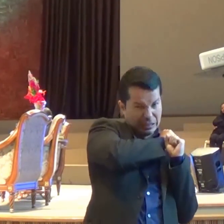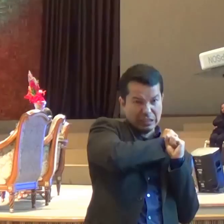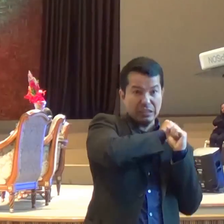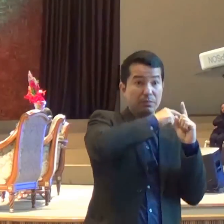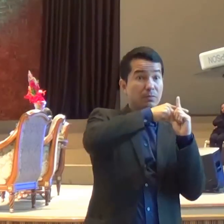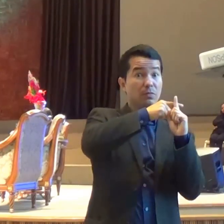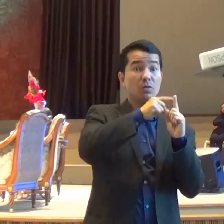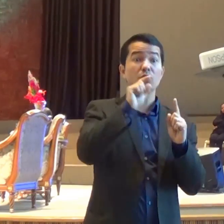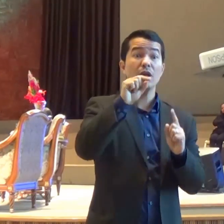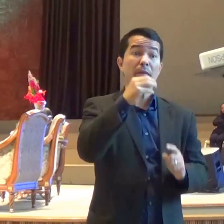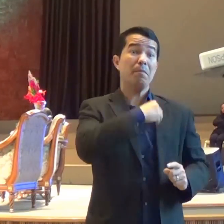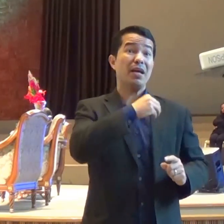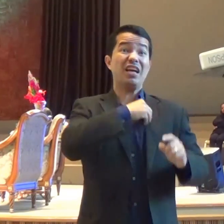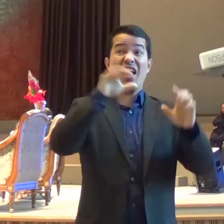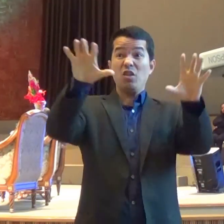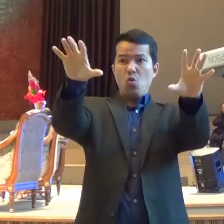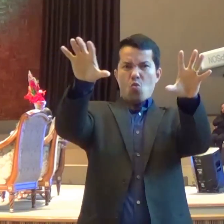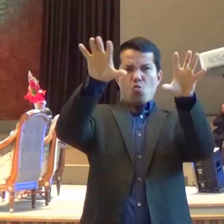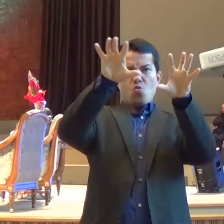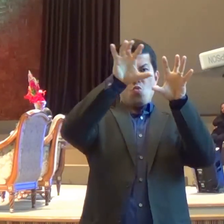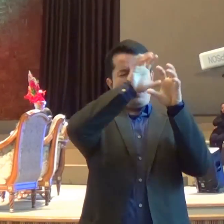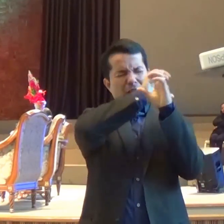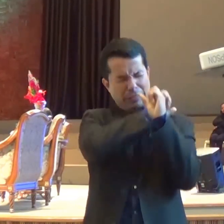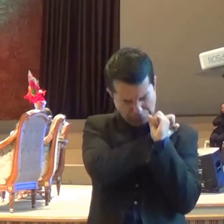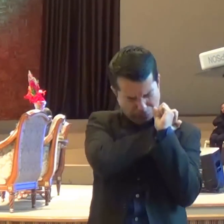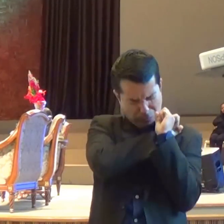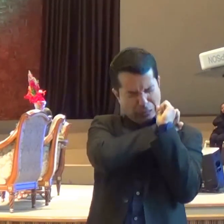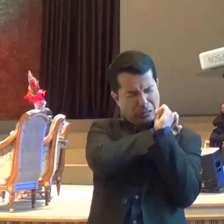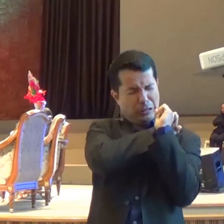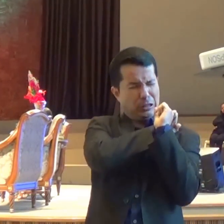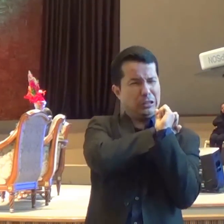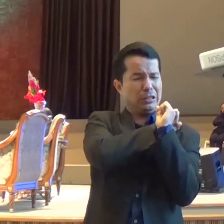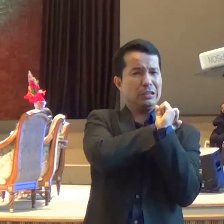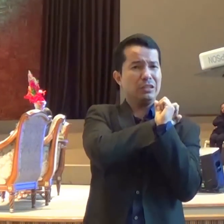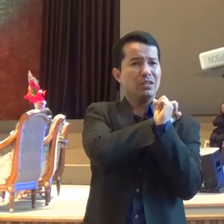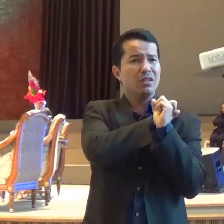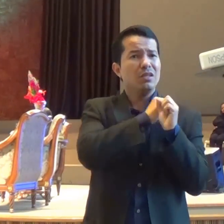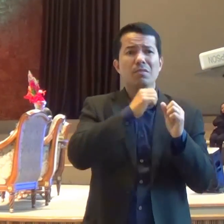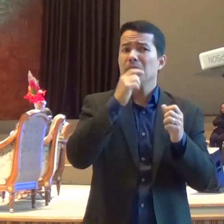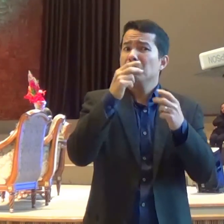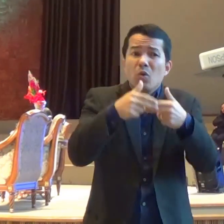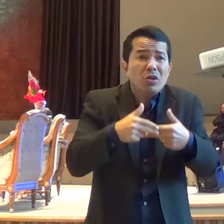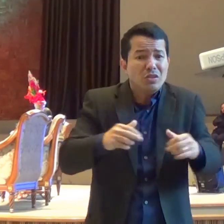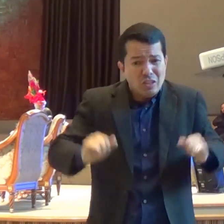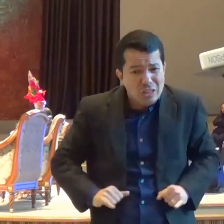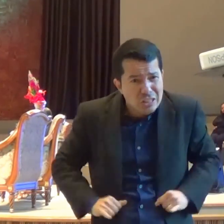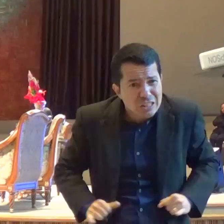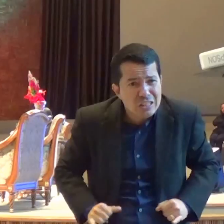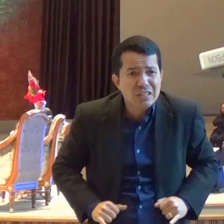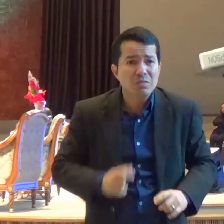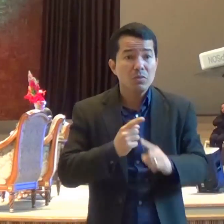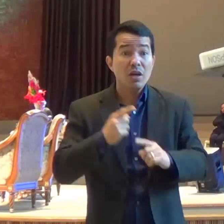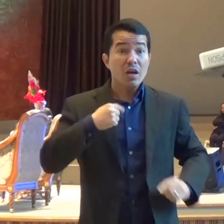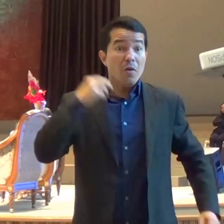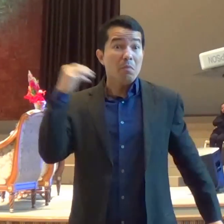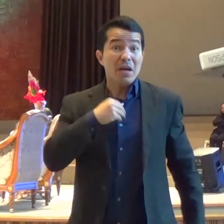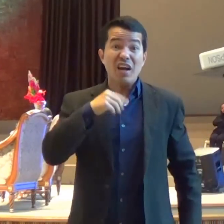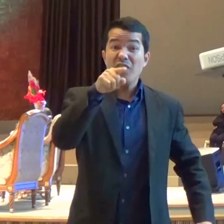pecado Para que Eu que sou pecador Pudesse ser Salvo E naquele